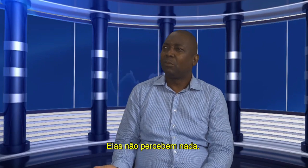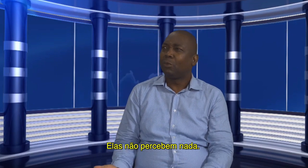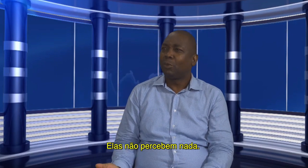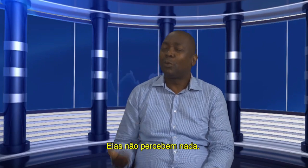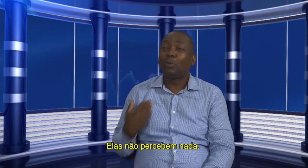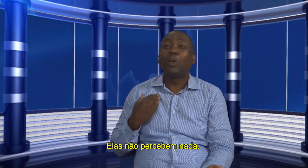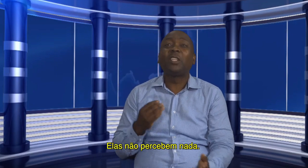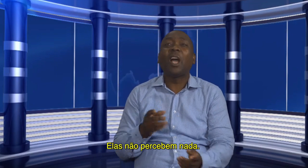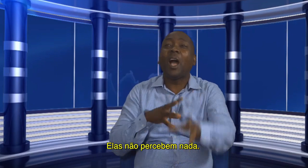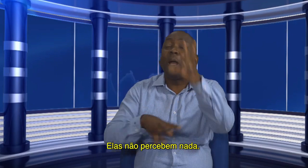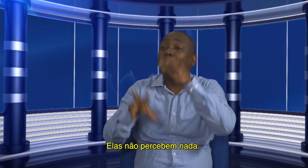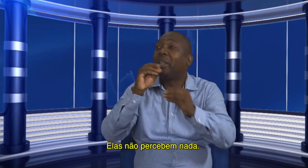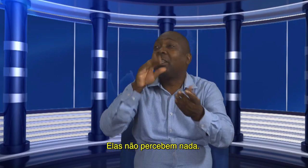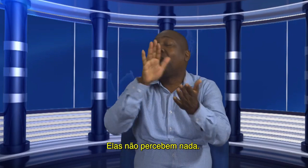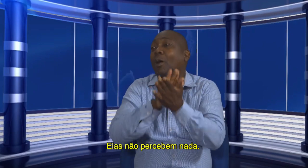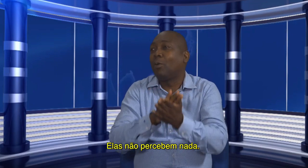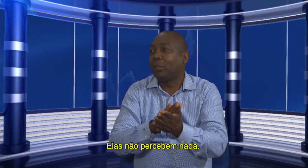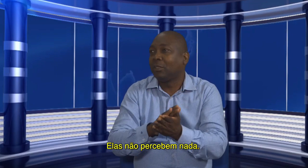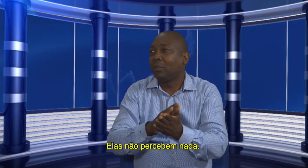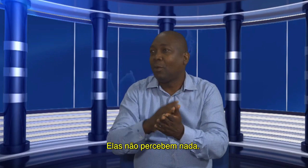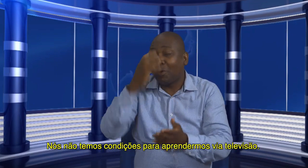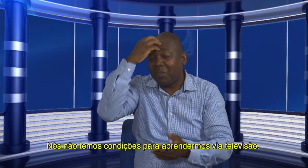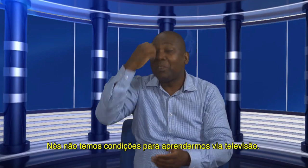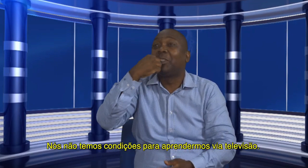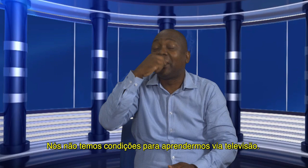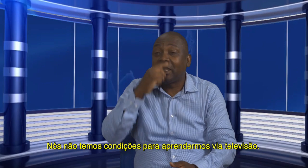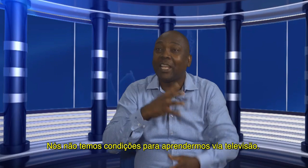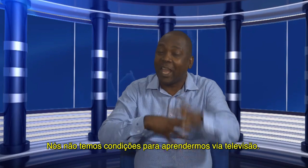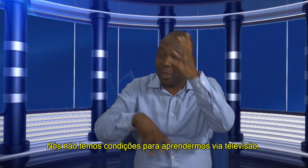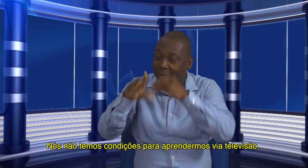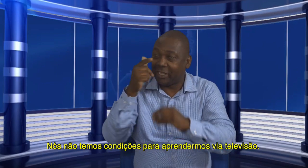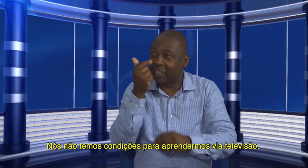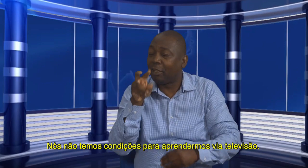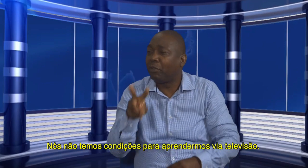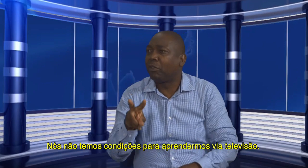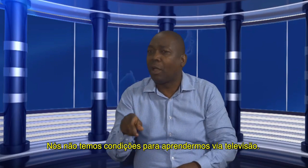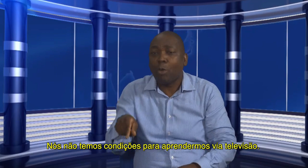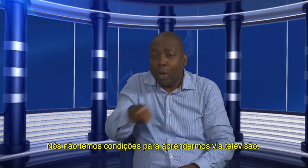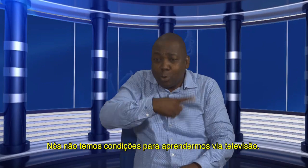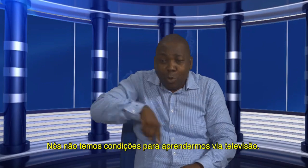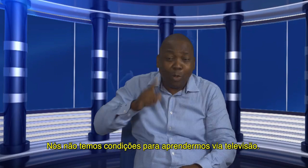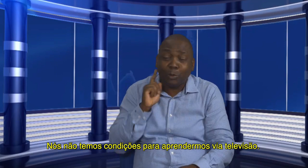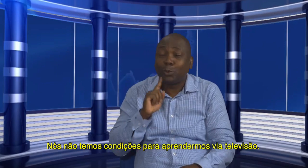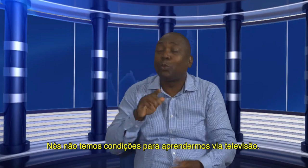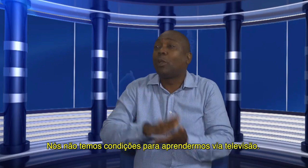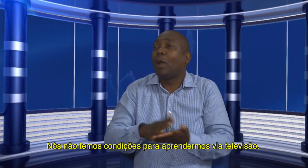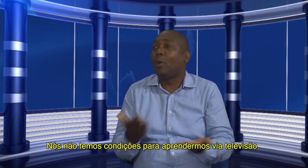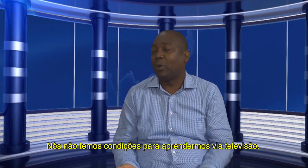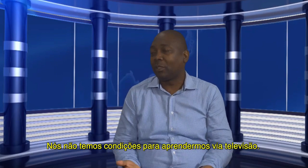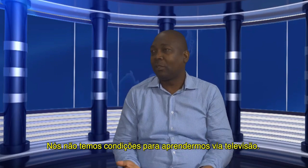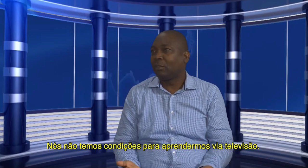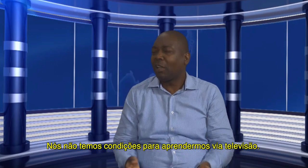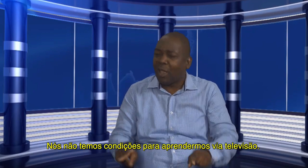oralmente. Então, nós não temos nenhum lugar para podermos aprender as aulas via TV.